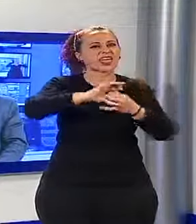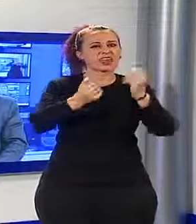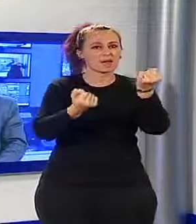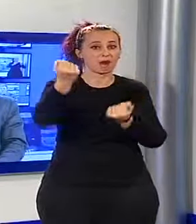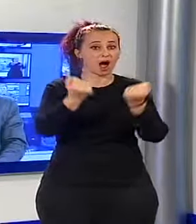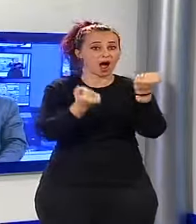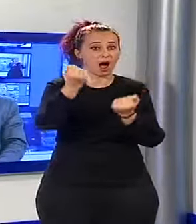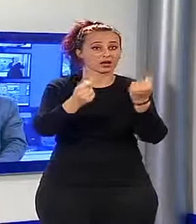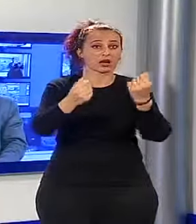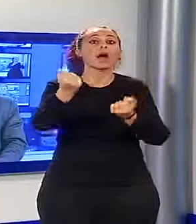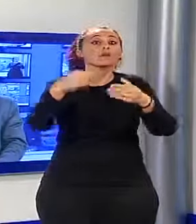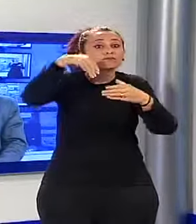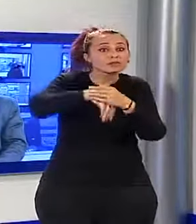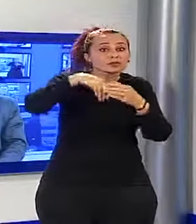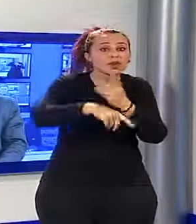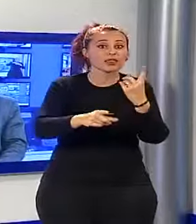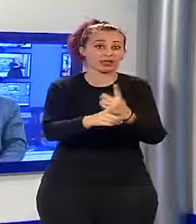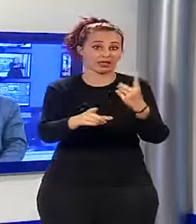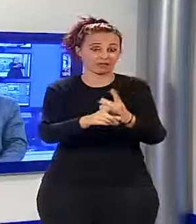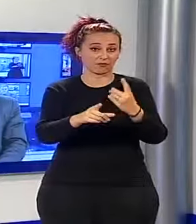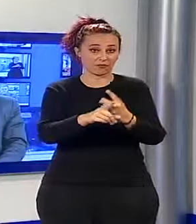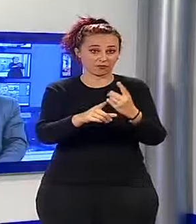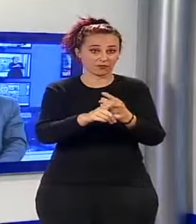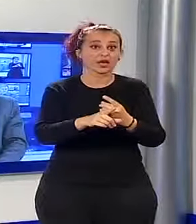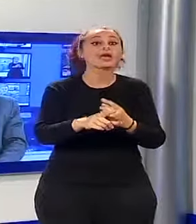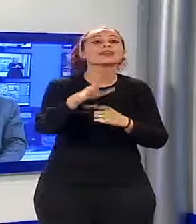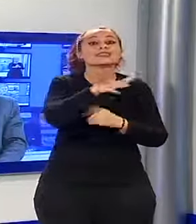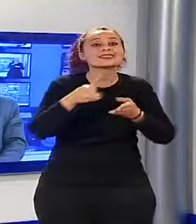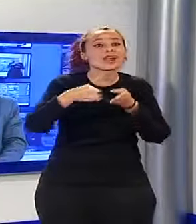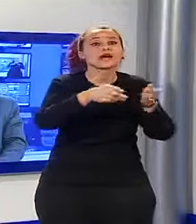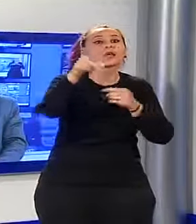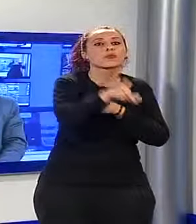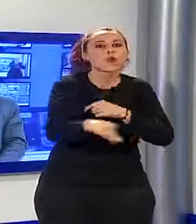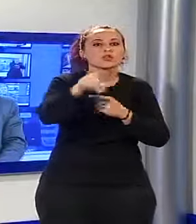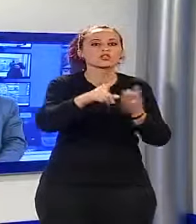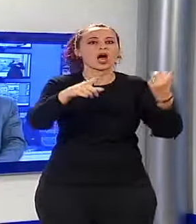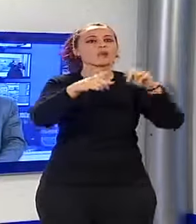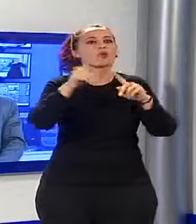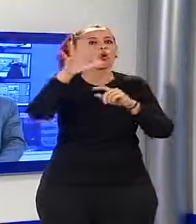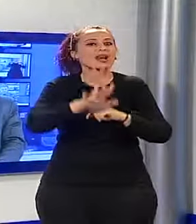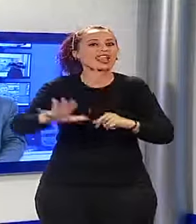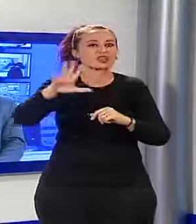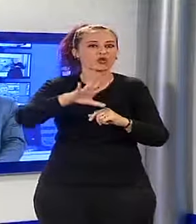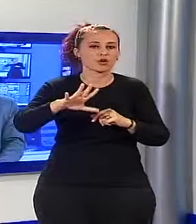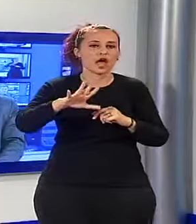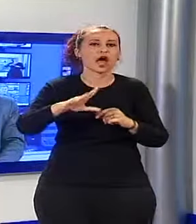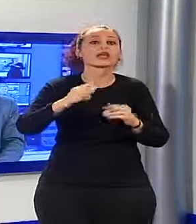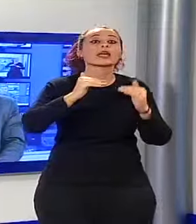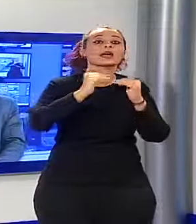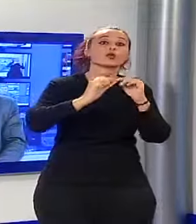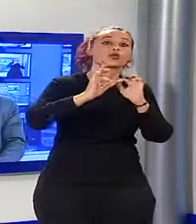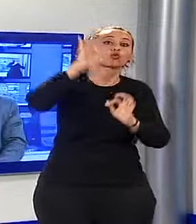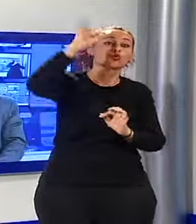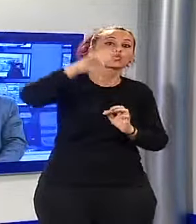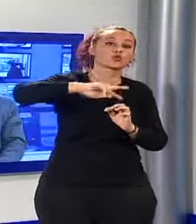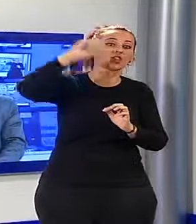pneumatici da neve montati su tutte le strade provinciali e regionali sopra i 200 metri sul livello del mare.